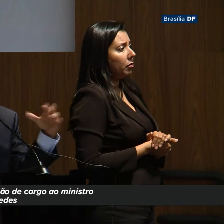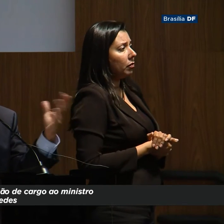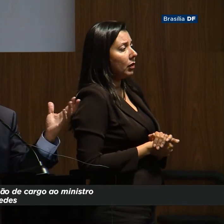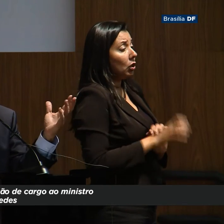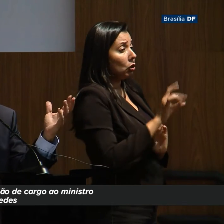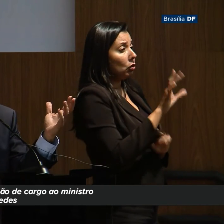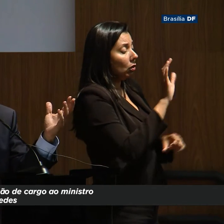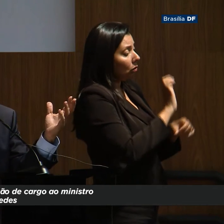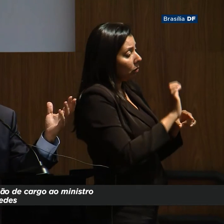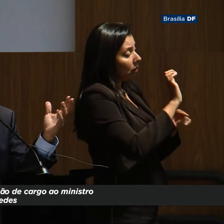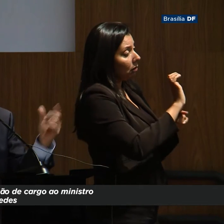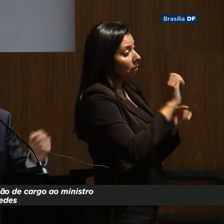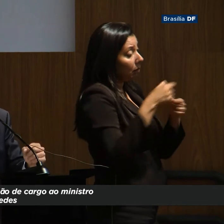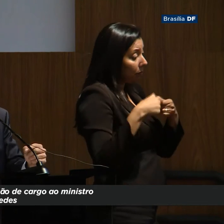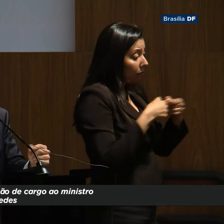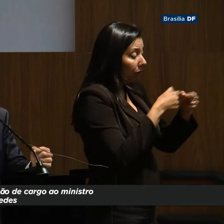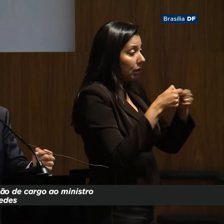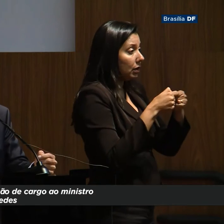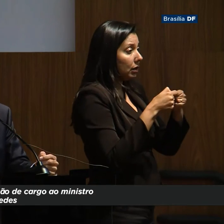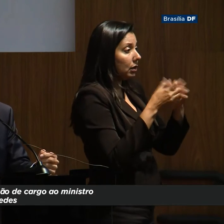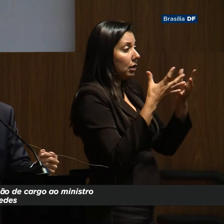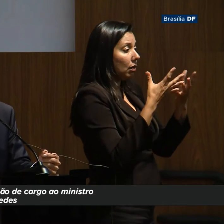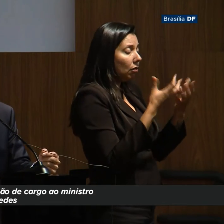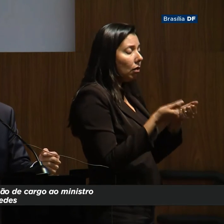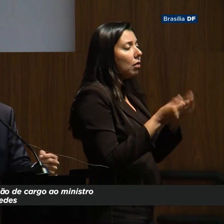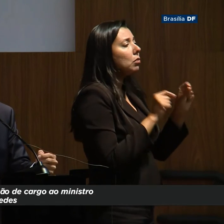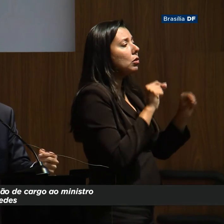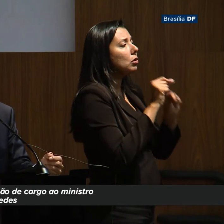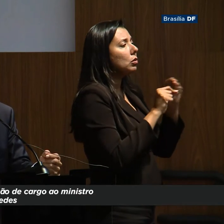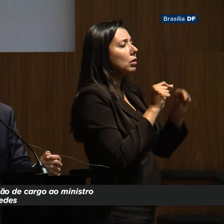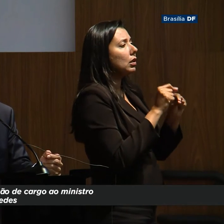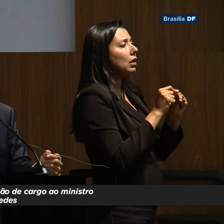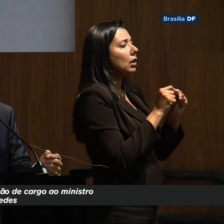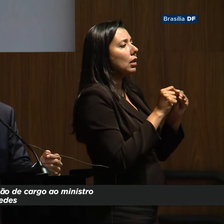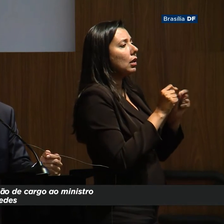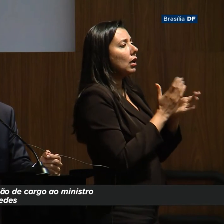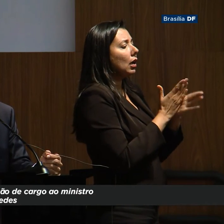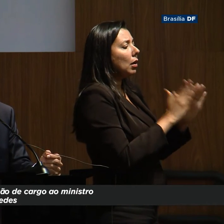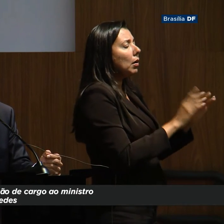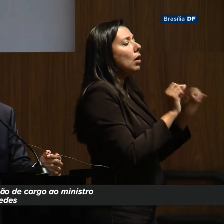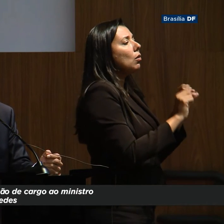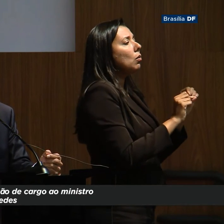E é isso que tem que ser. Nós vamos desestatizar o mercado de crédito.